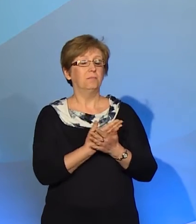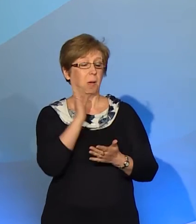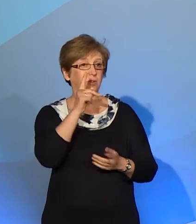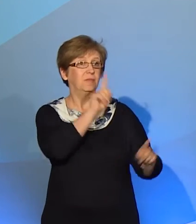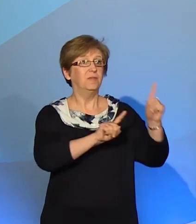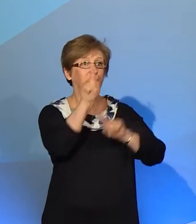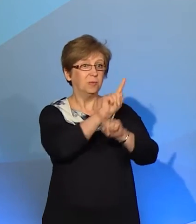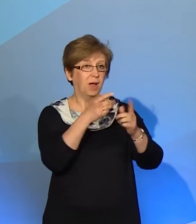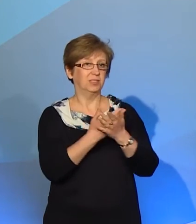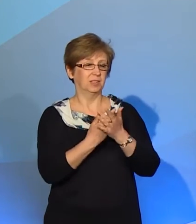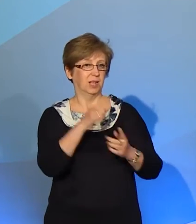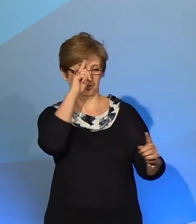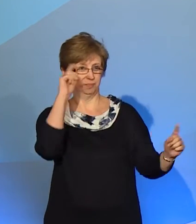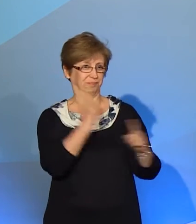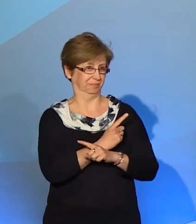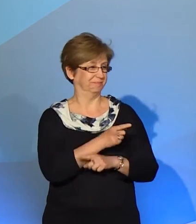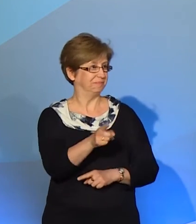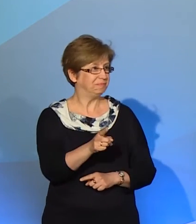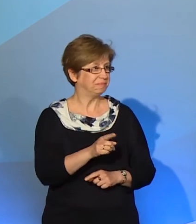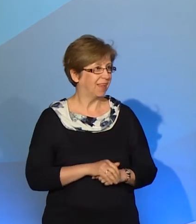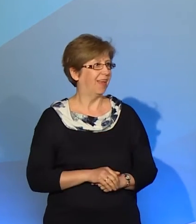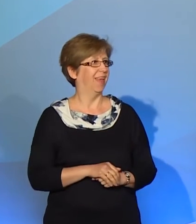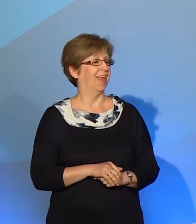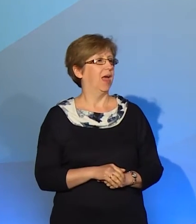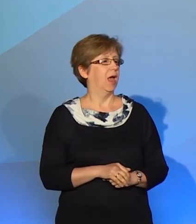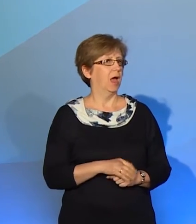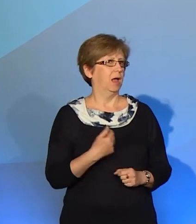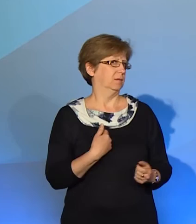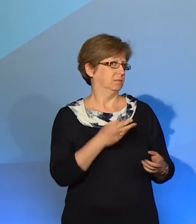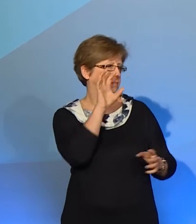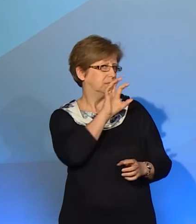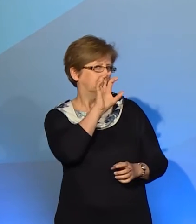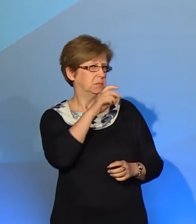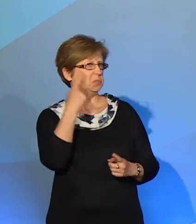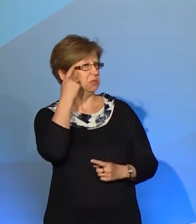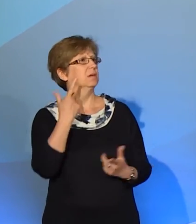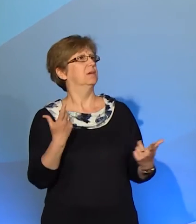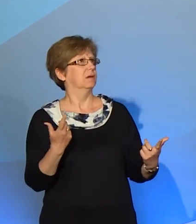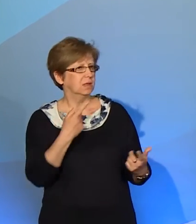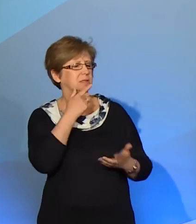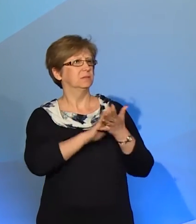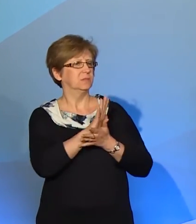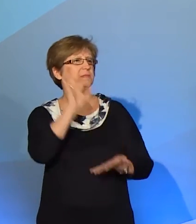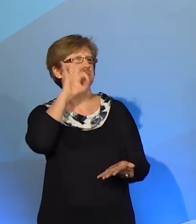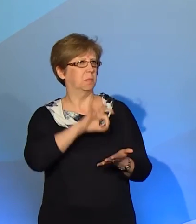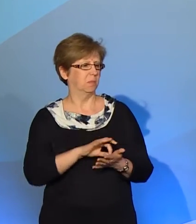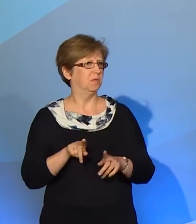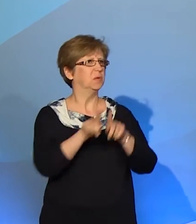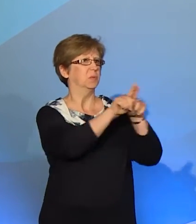Otóż zapewne, zacznijmy od tego, że pewnie wyobrażają sobie Państwo, że język migowy jest uniwersalny. Coś na kształt pantomimy, że ludzie z różnych